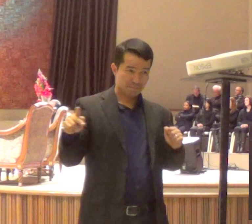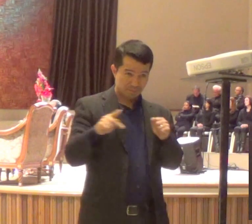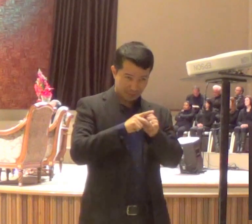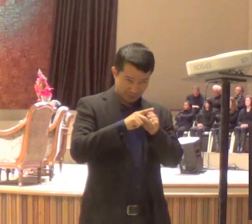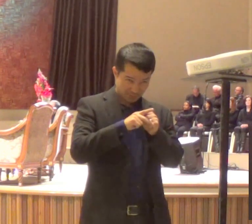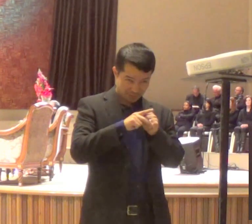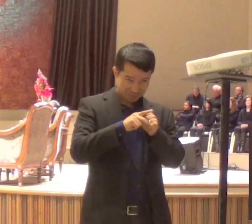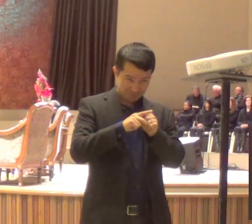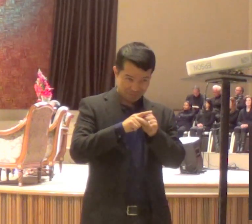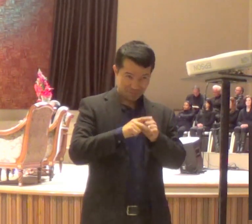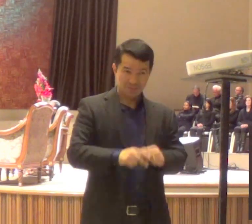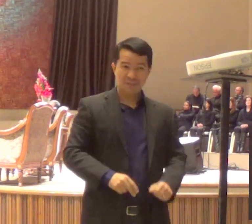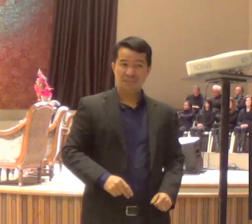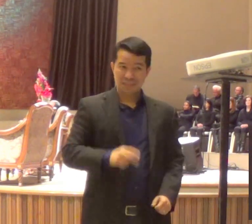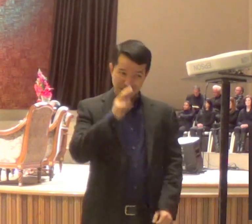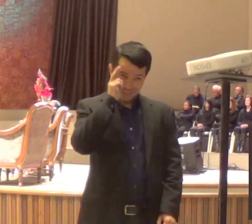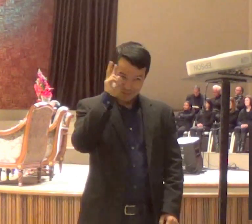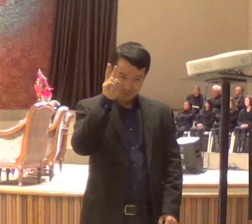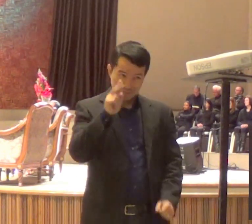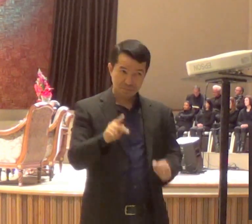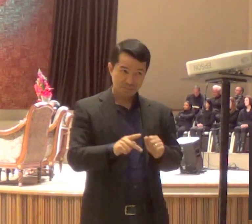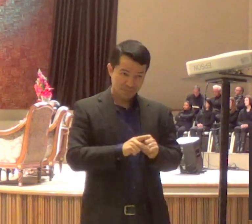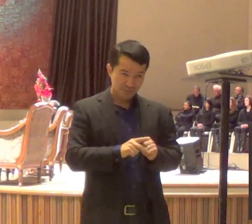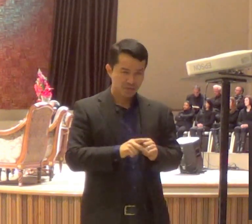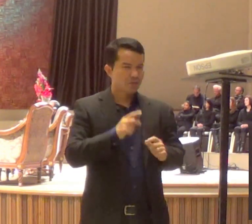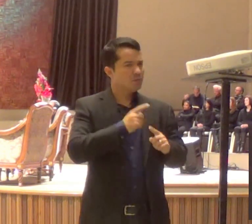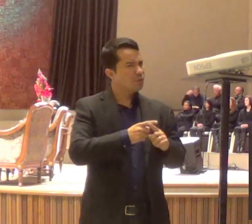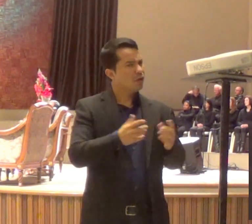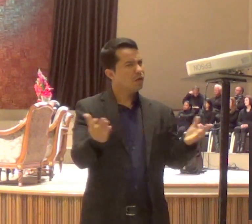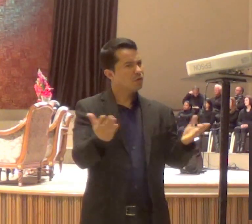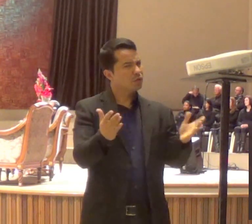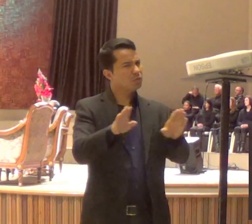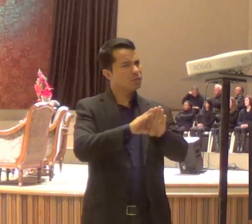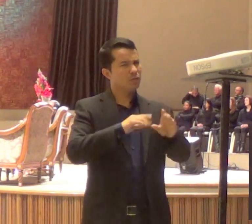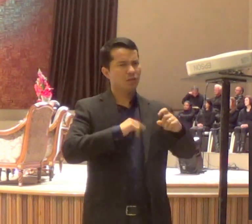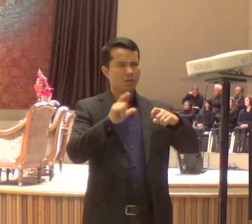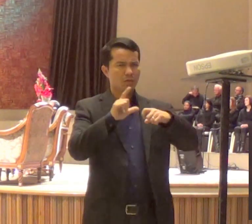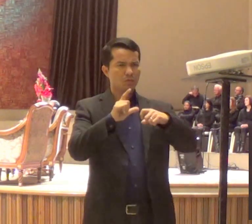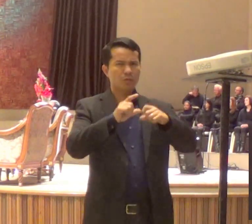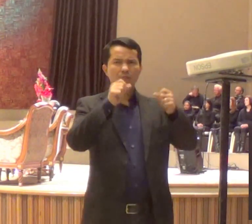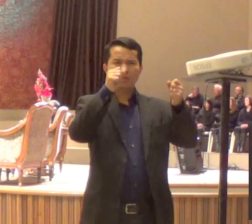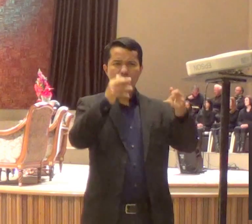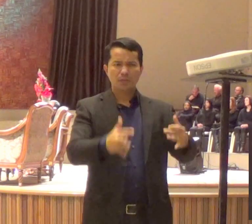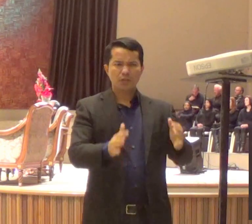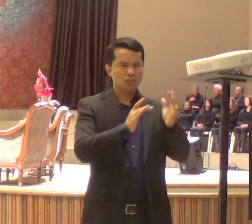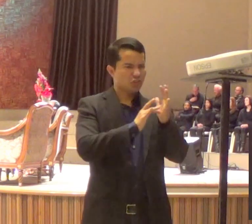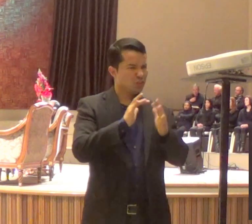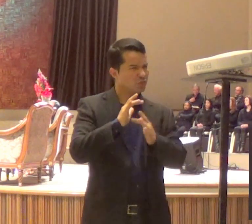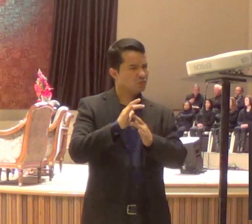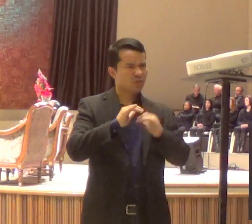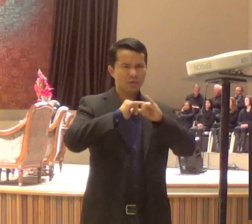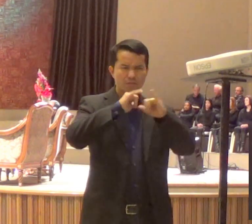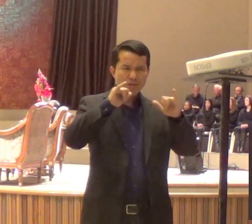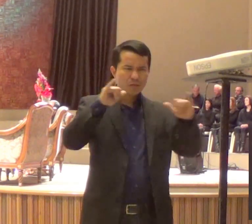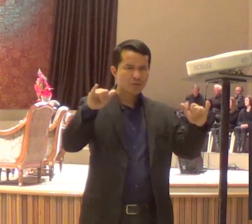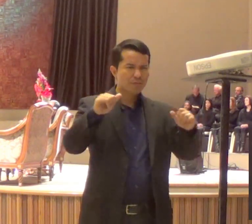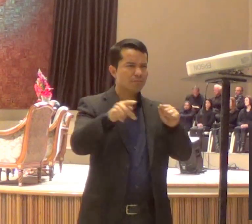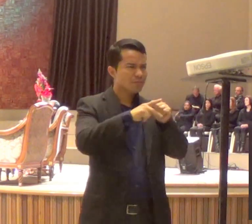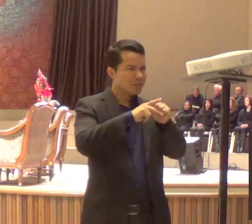e é interessante que nesse texto da palavra de Deus, Jesus vai dizer para Pedro, que